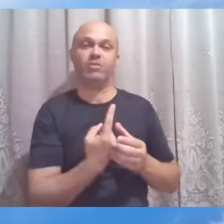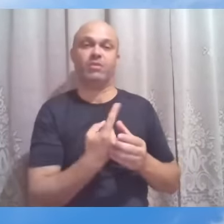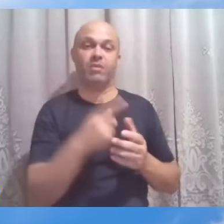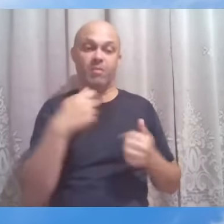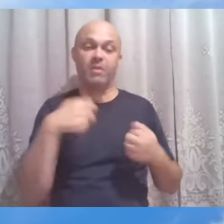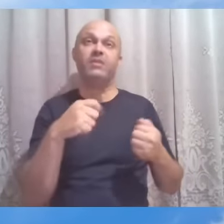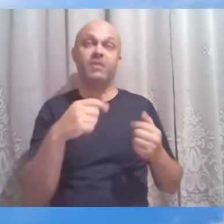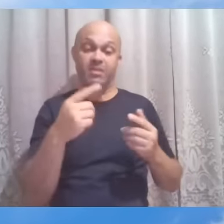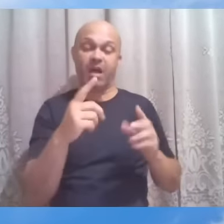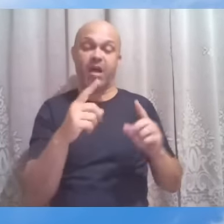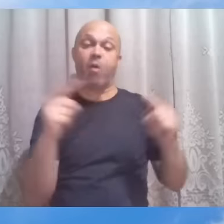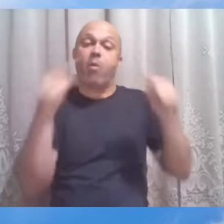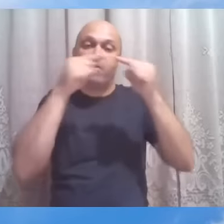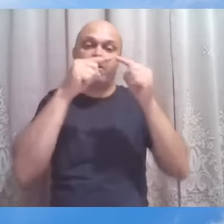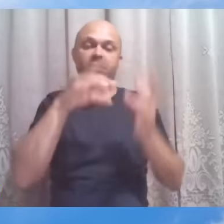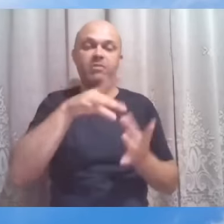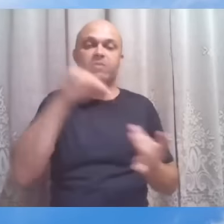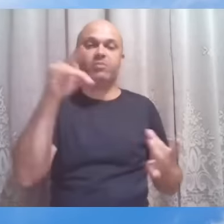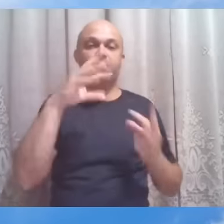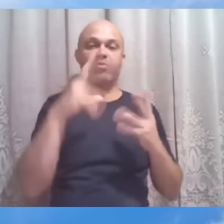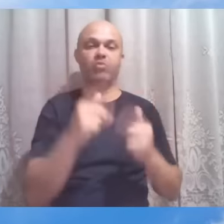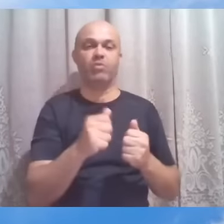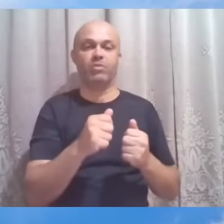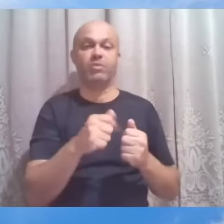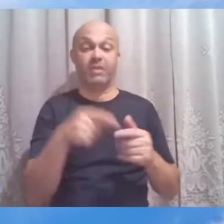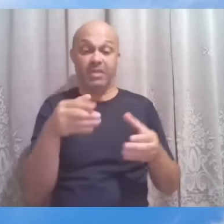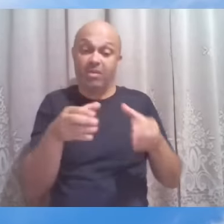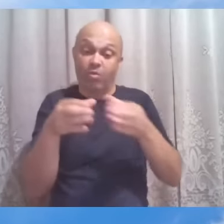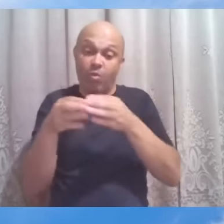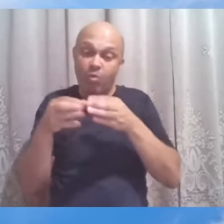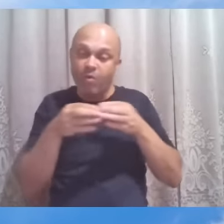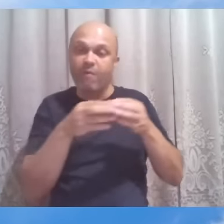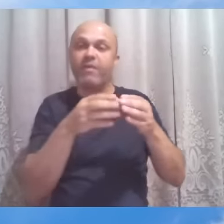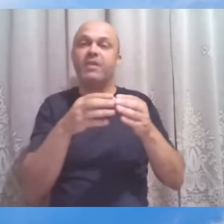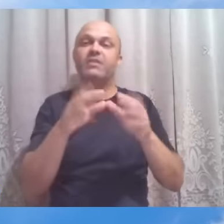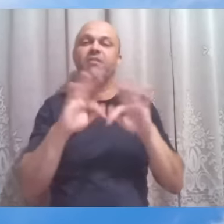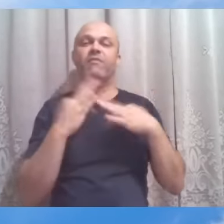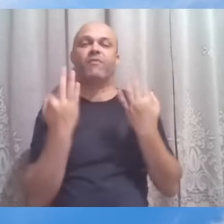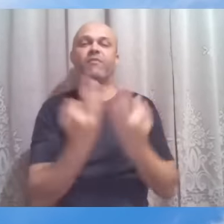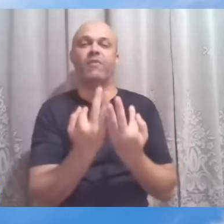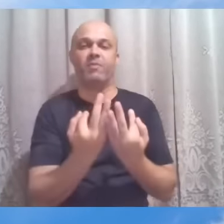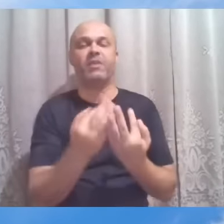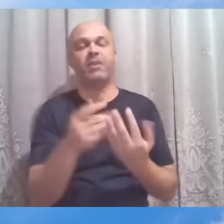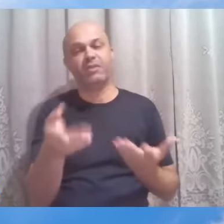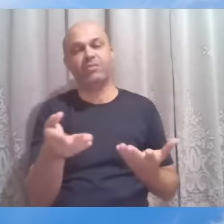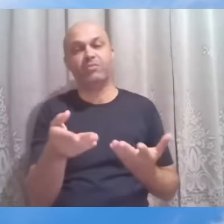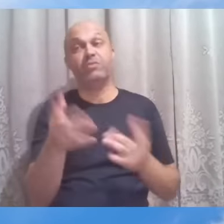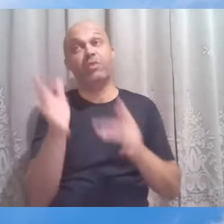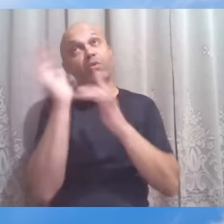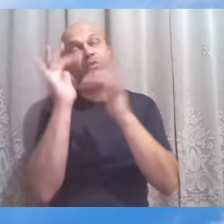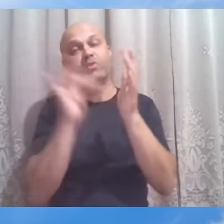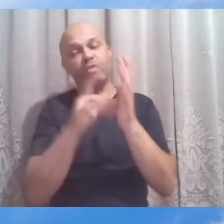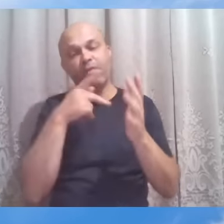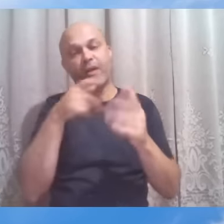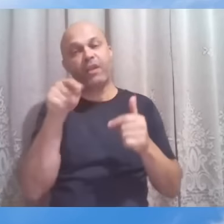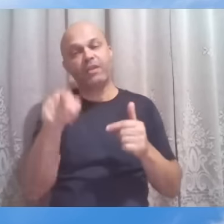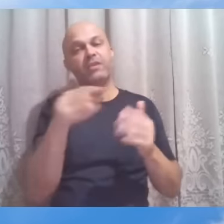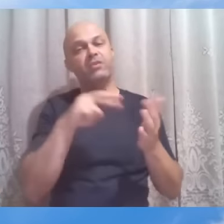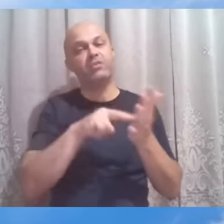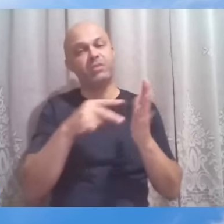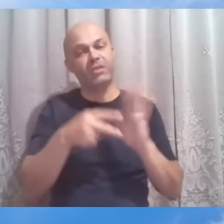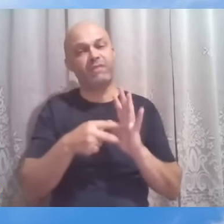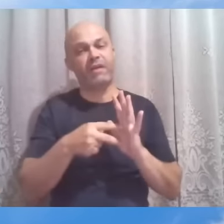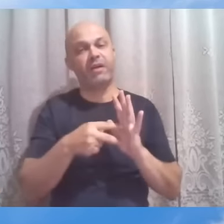E, naturalmente, a própria convivência familiar estará a serviço disso. Então, é isso que Jesus quer dizer, no fundo, quando vamos entendendo o teor dessa